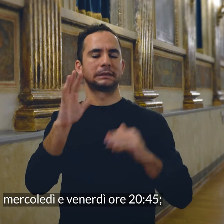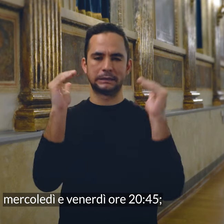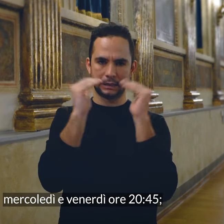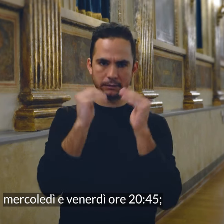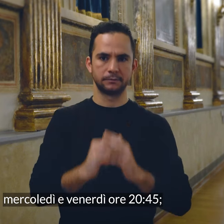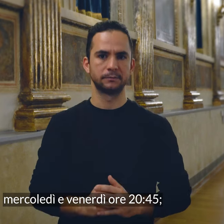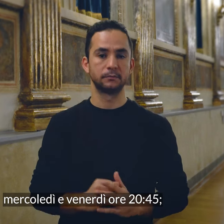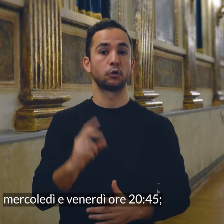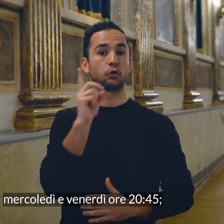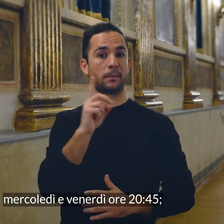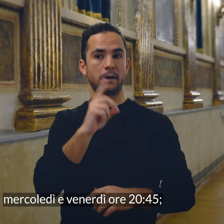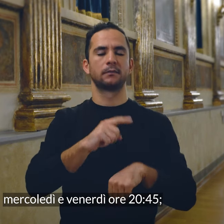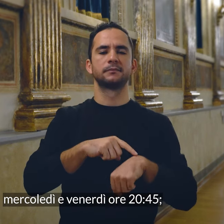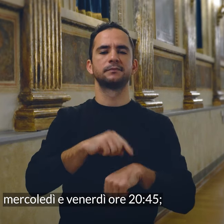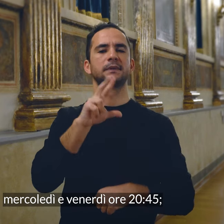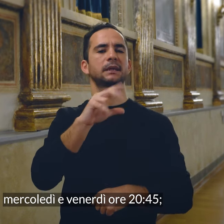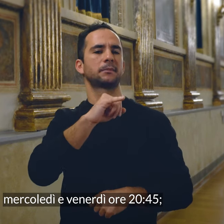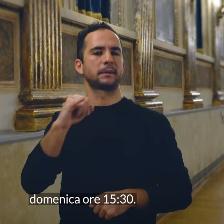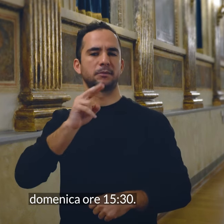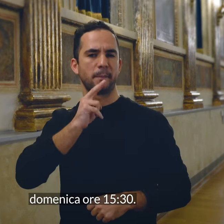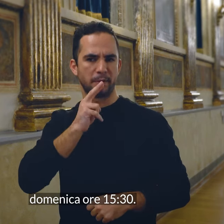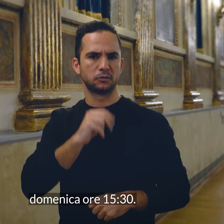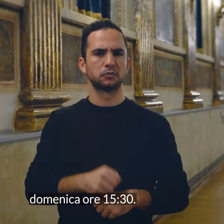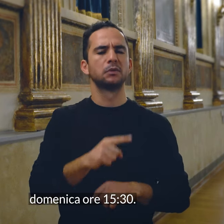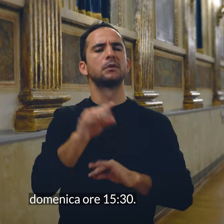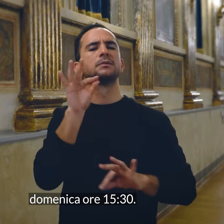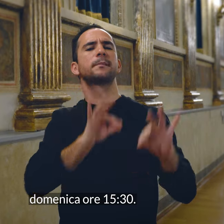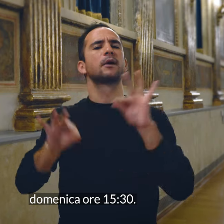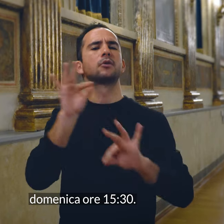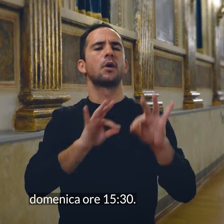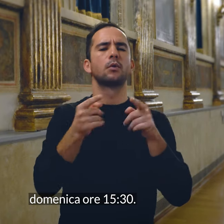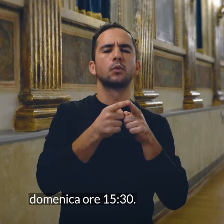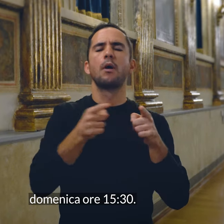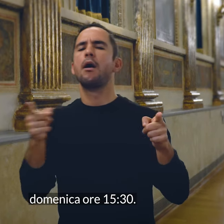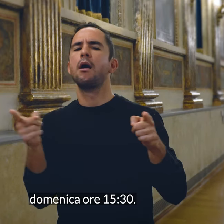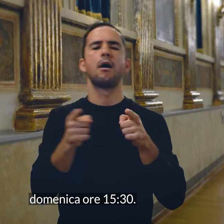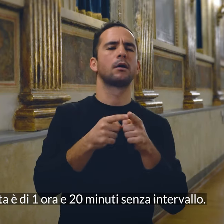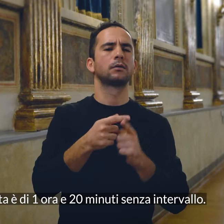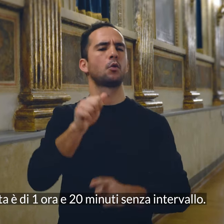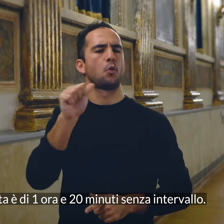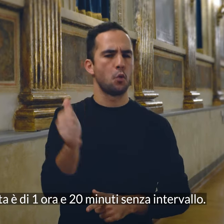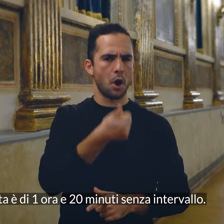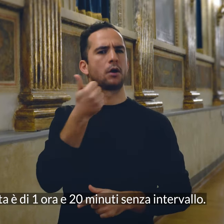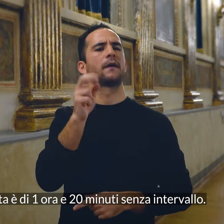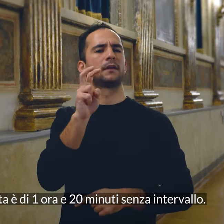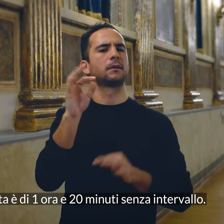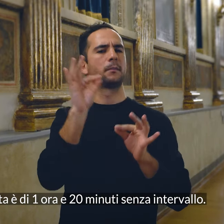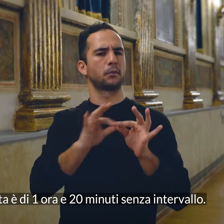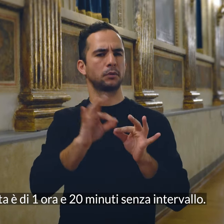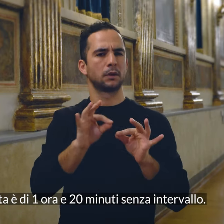venerdì ore 20 e 45, domenica ore 15 e 30. La durata è di un'ora e venti